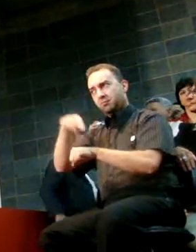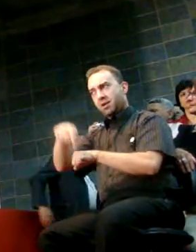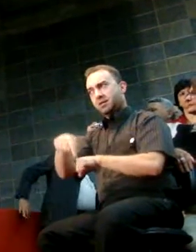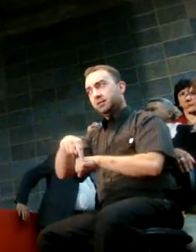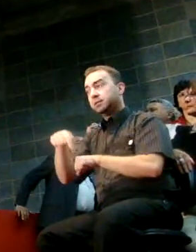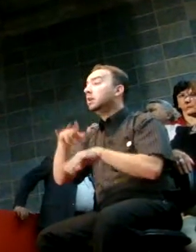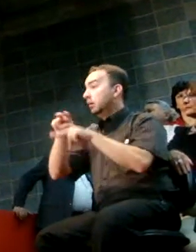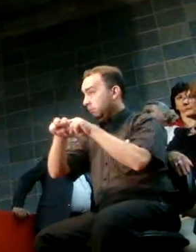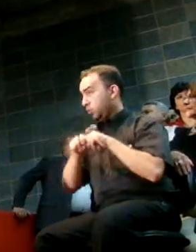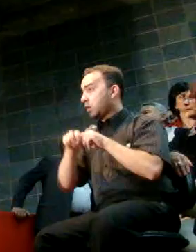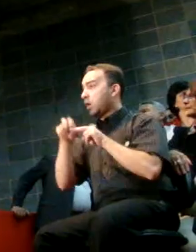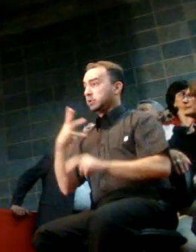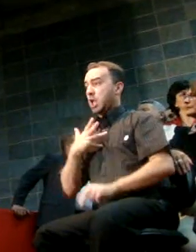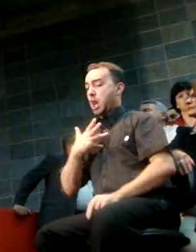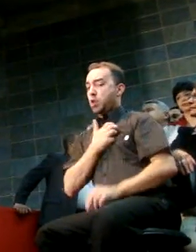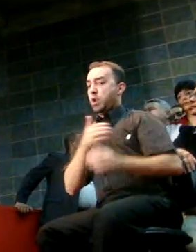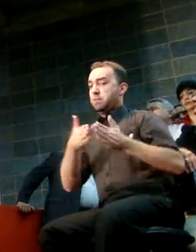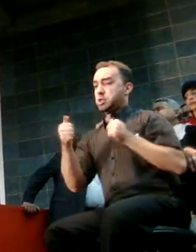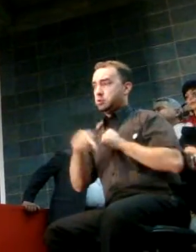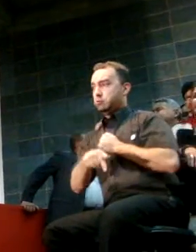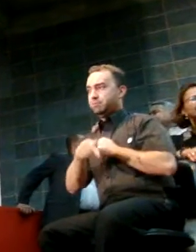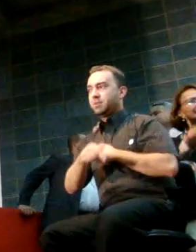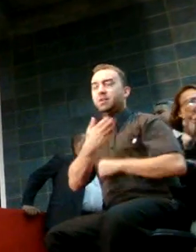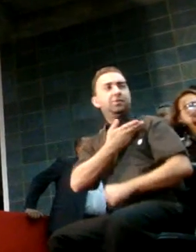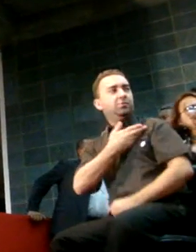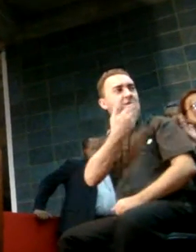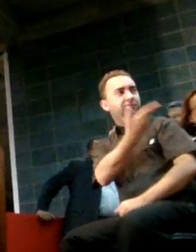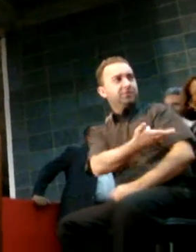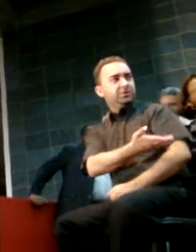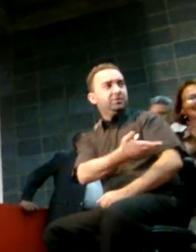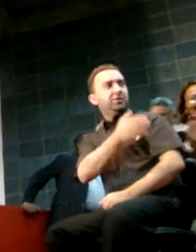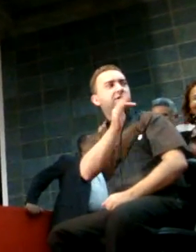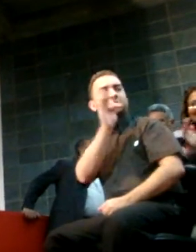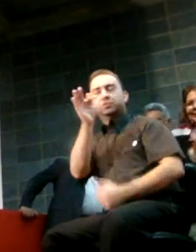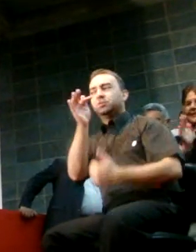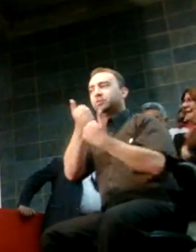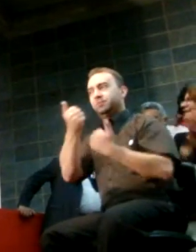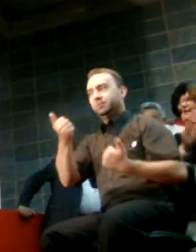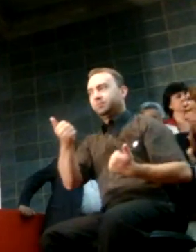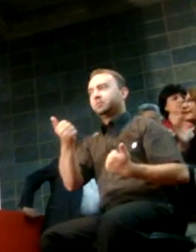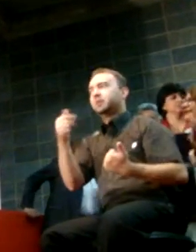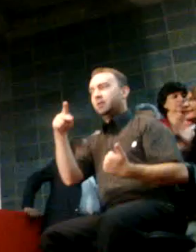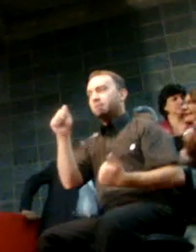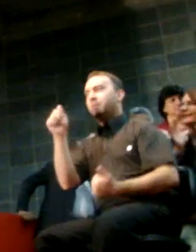pedido do presidente Lula, que é o meu companheiro e do próximo vice-direitor de Estado.